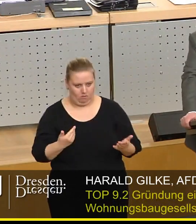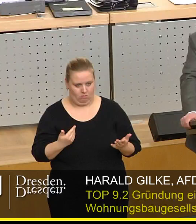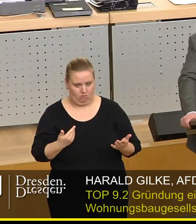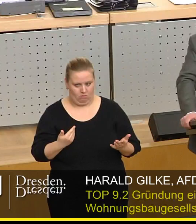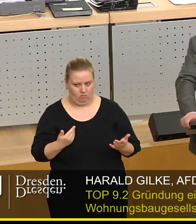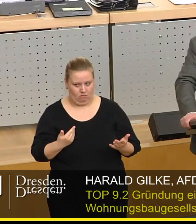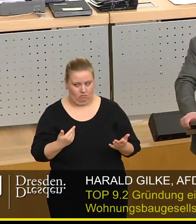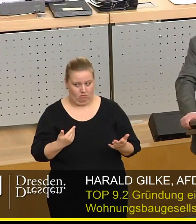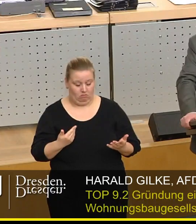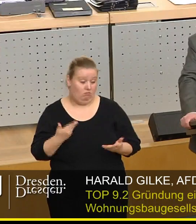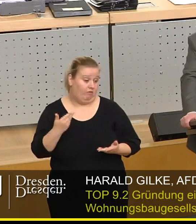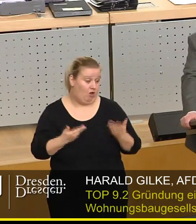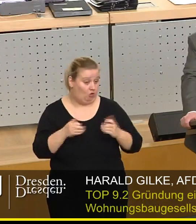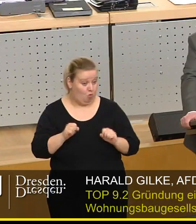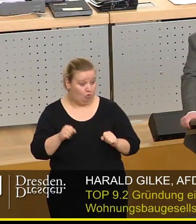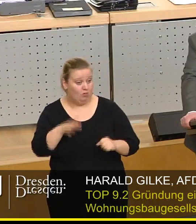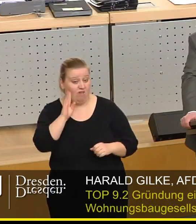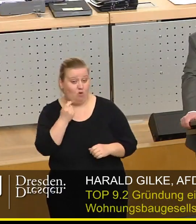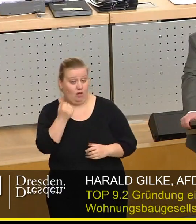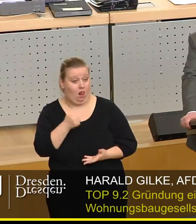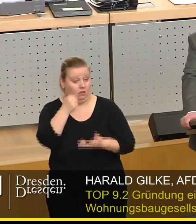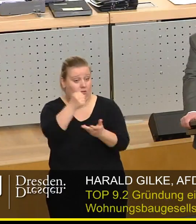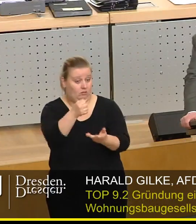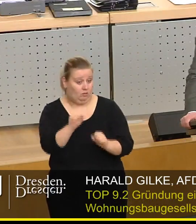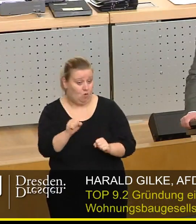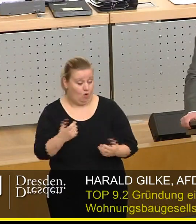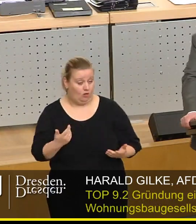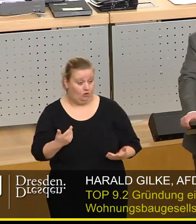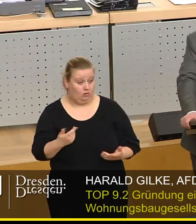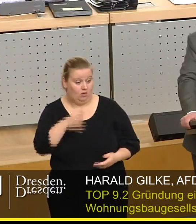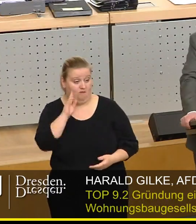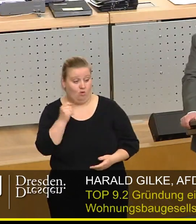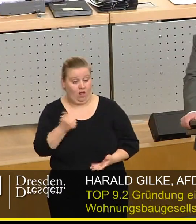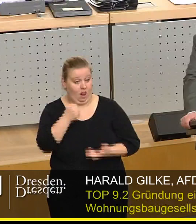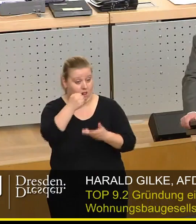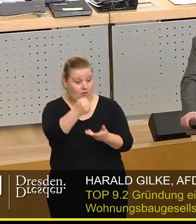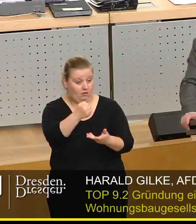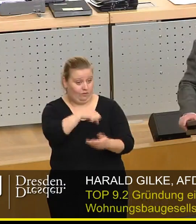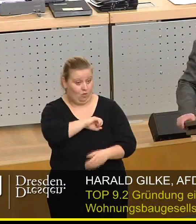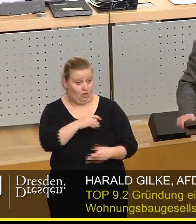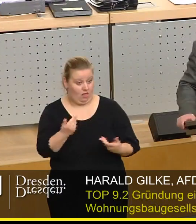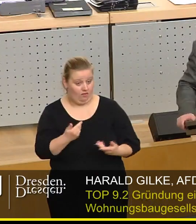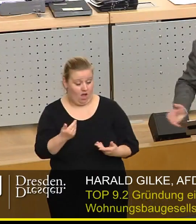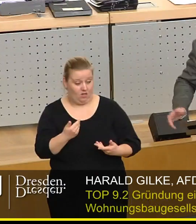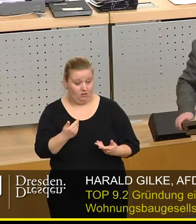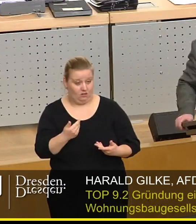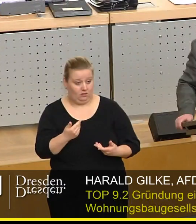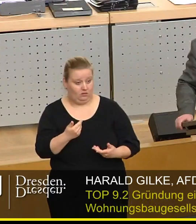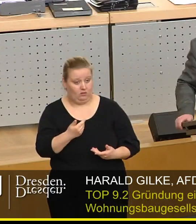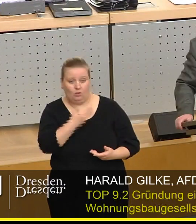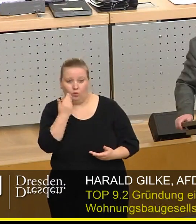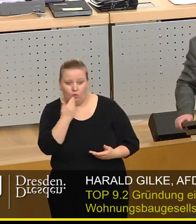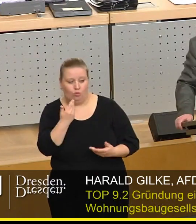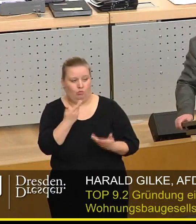Dies könnte man zum Beispiel auch mit Wohngeld erreichen. Ein Wohngeld hat den Effekt, dass die Leute, die keine